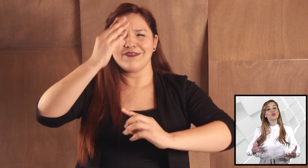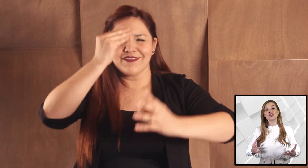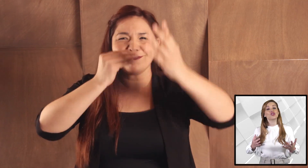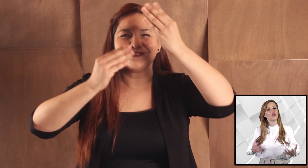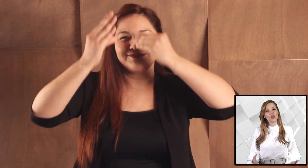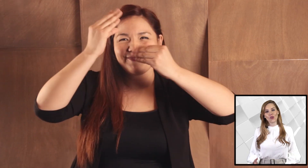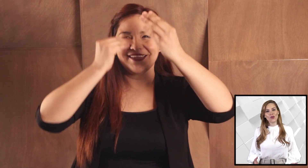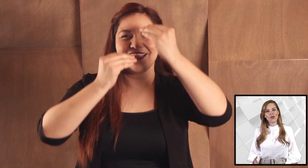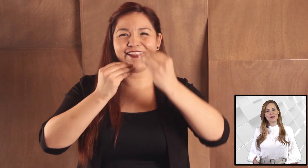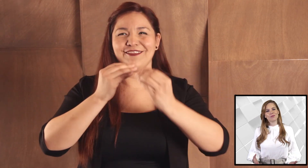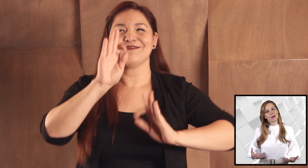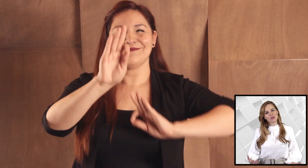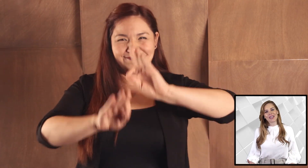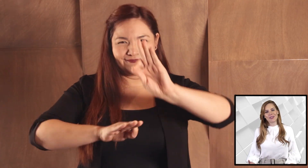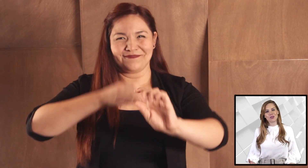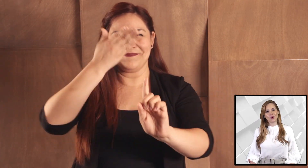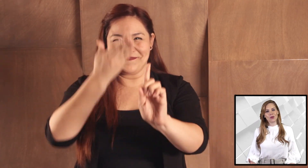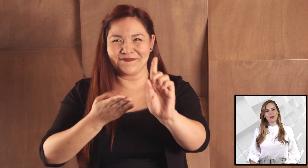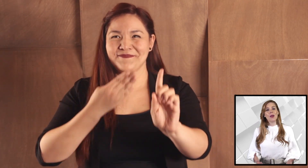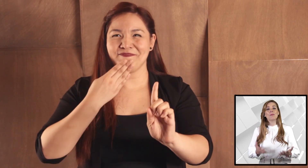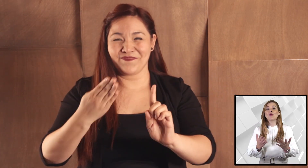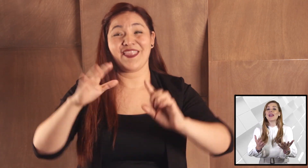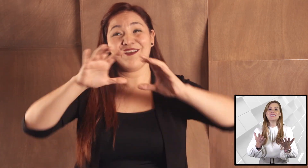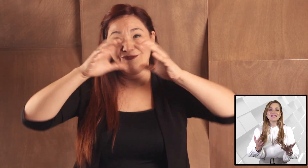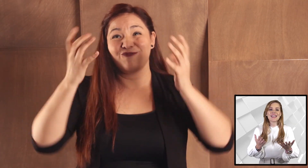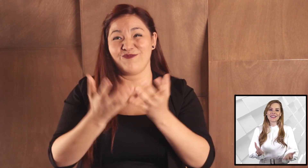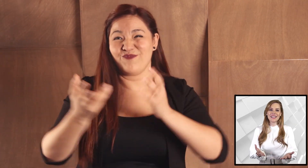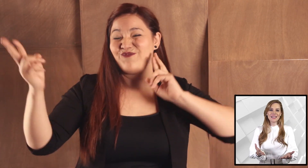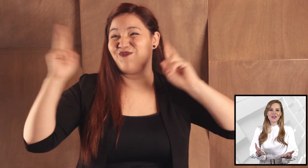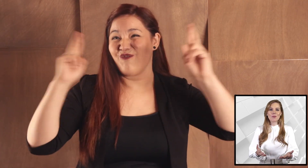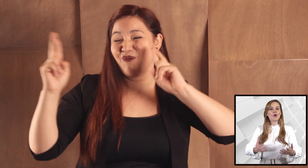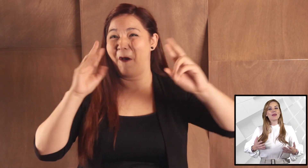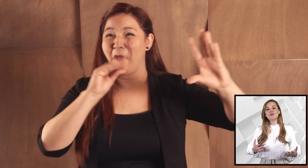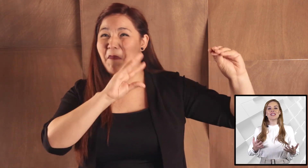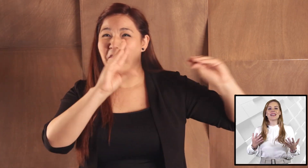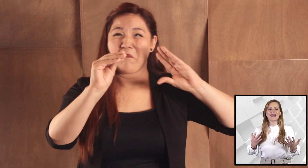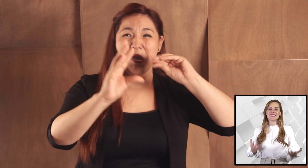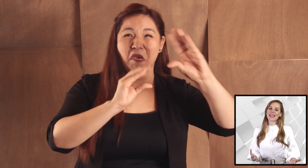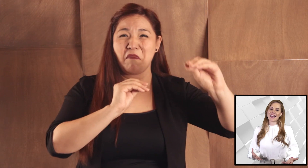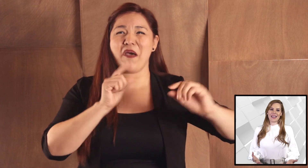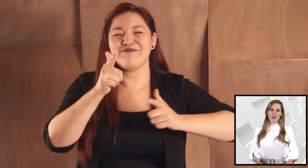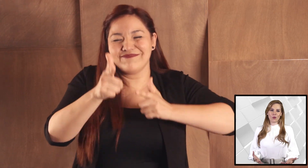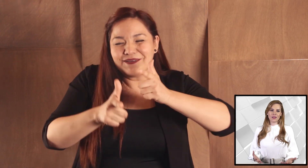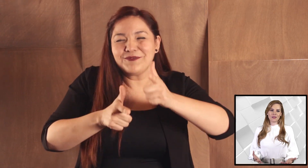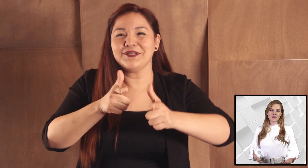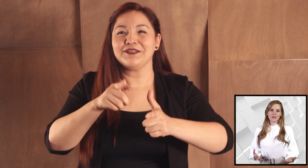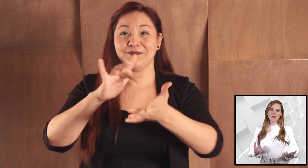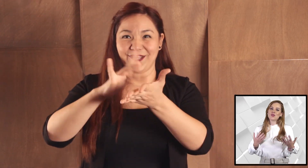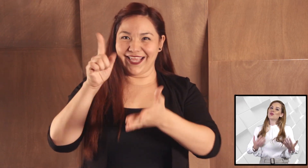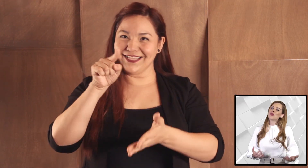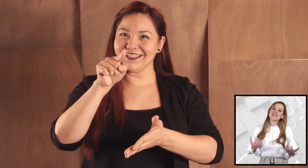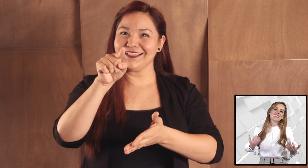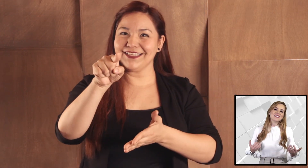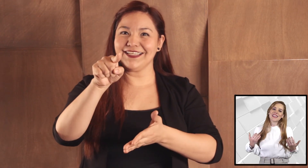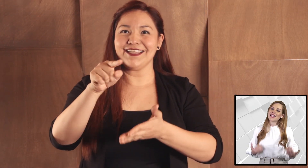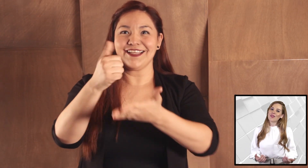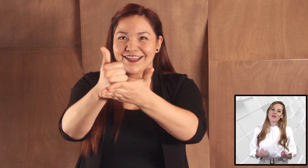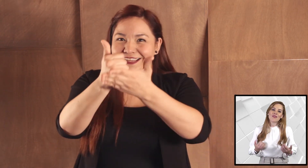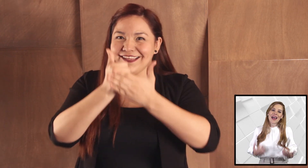mundo sonoro, vamos lento. Pero gracias a ti, podemos enriquecer la lengua. Tú nos has enseñado a hablar